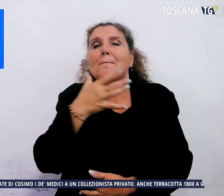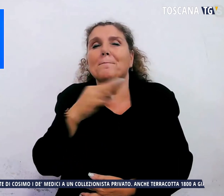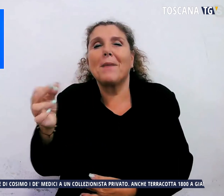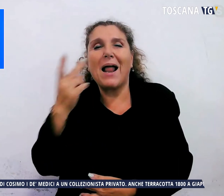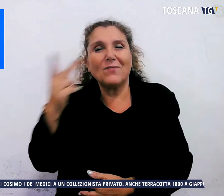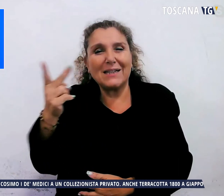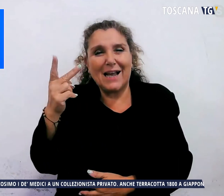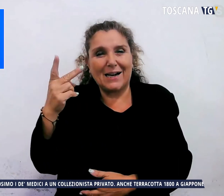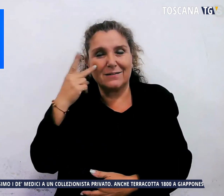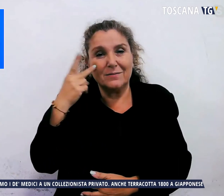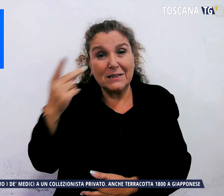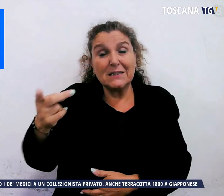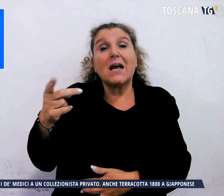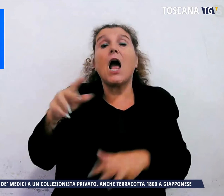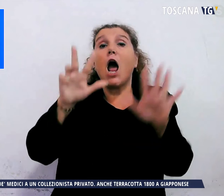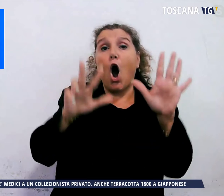a Pisa.